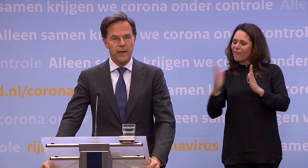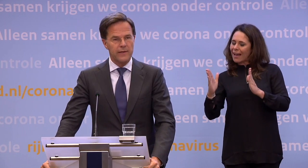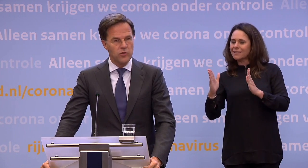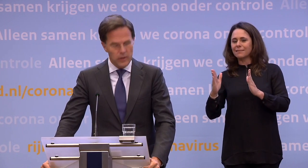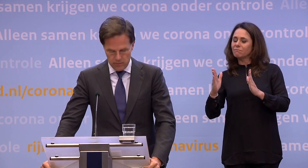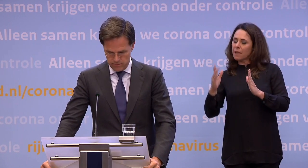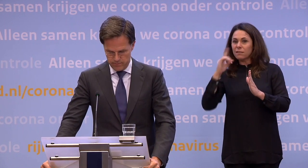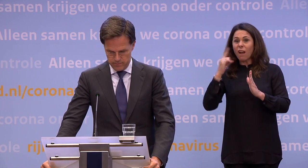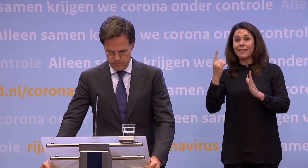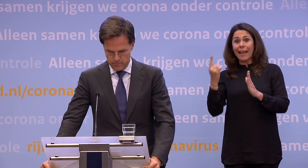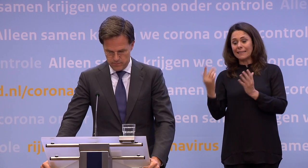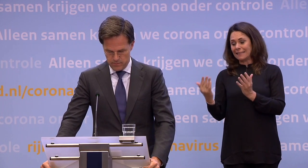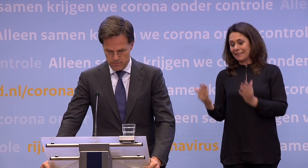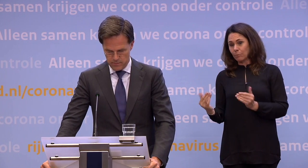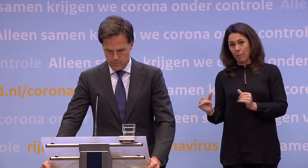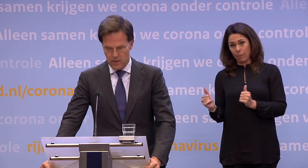dus op 1 juli.